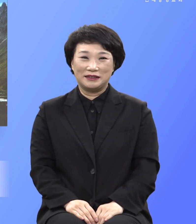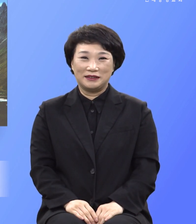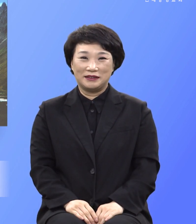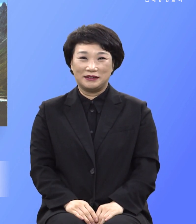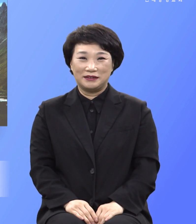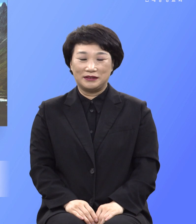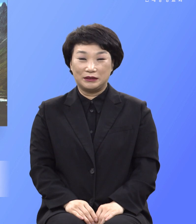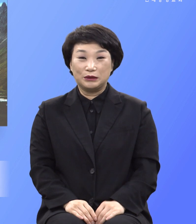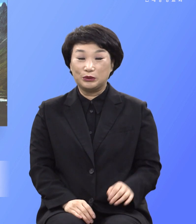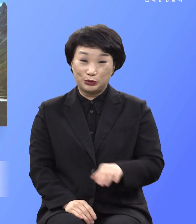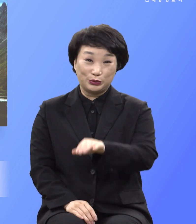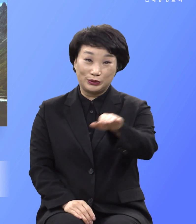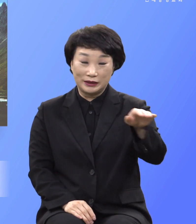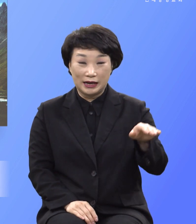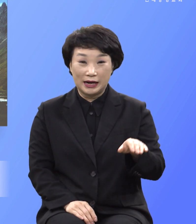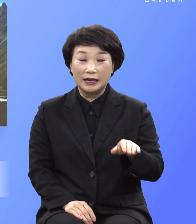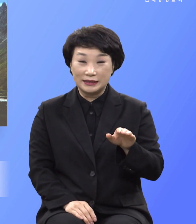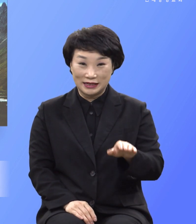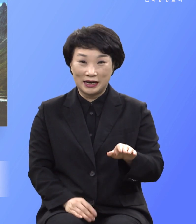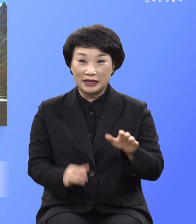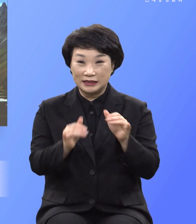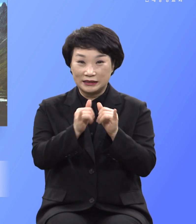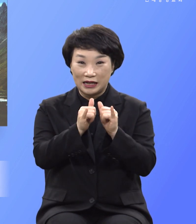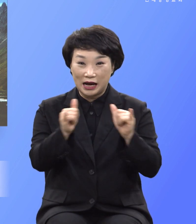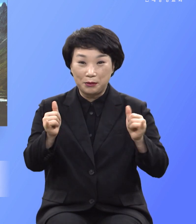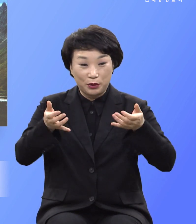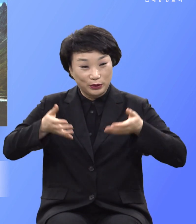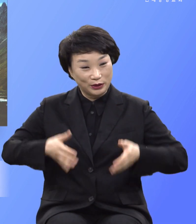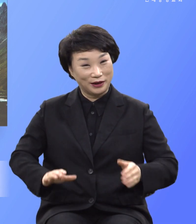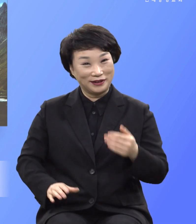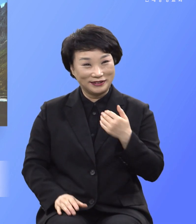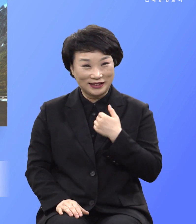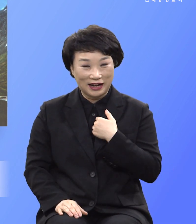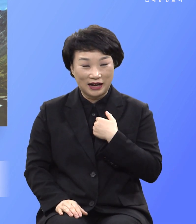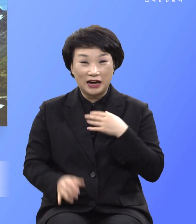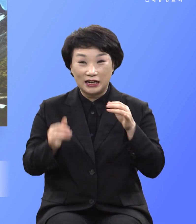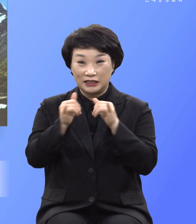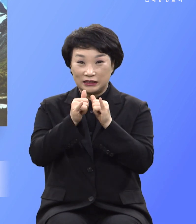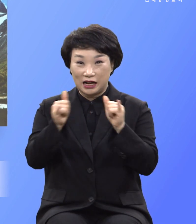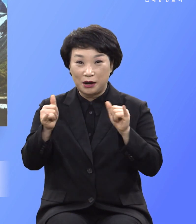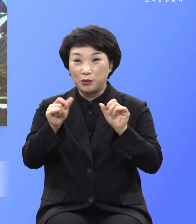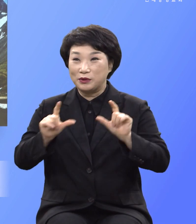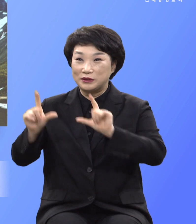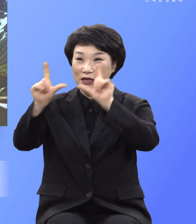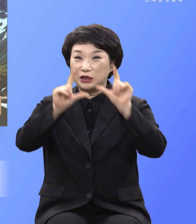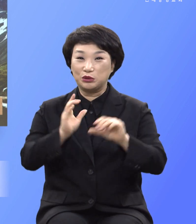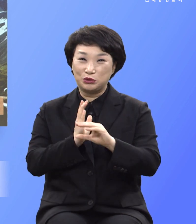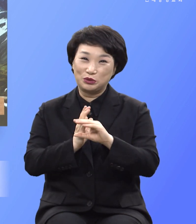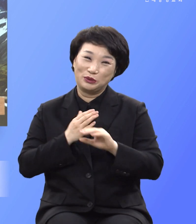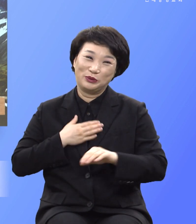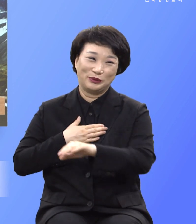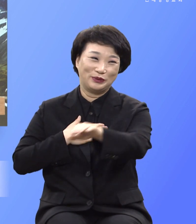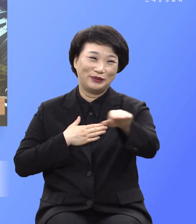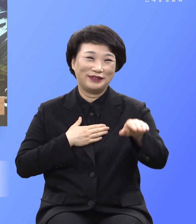우리가 사람으로 태어나서 사람으로 사는 것이 얼마나